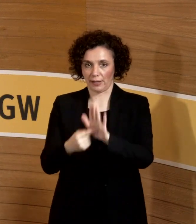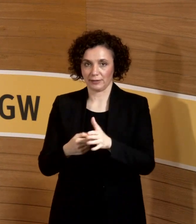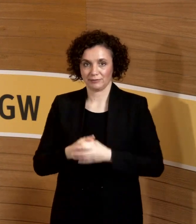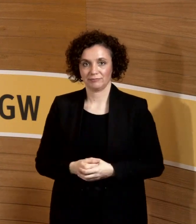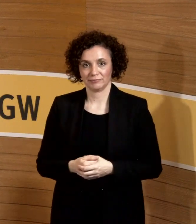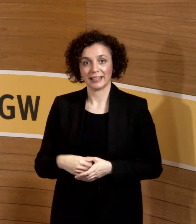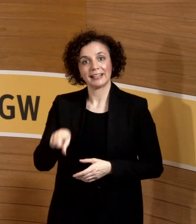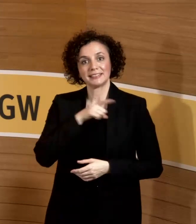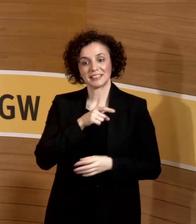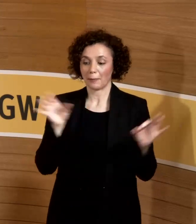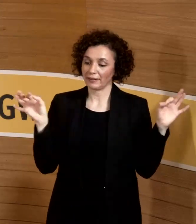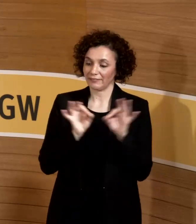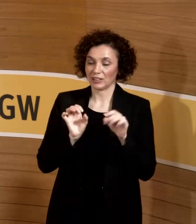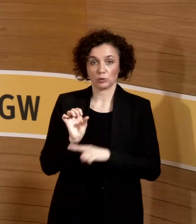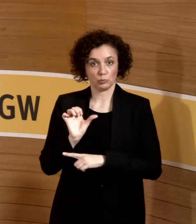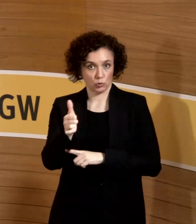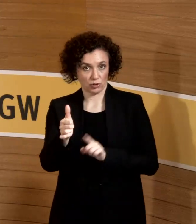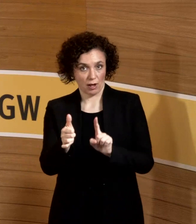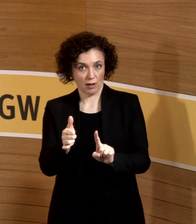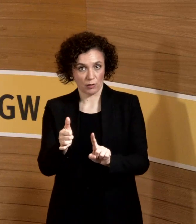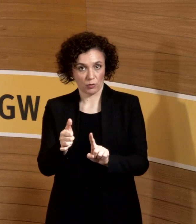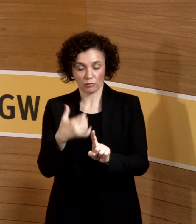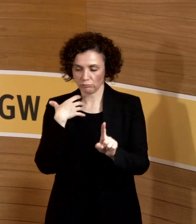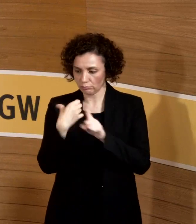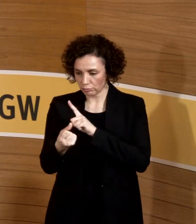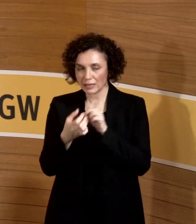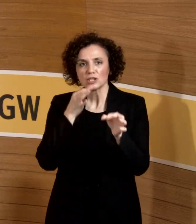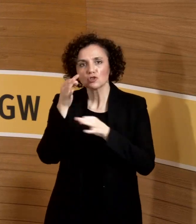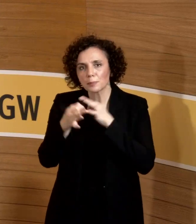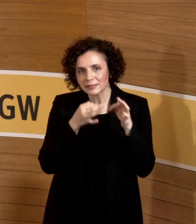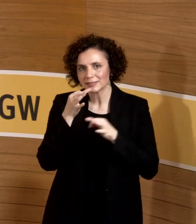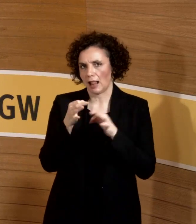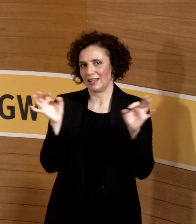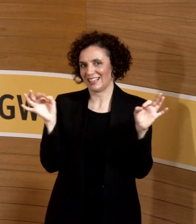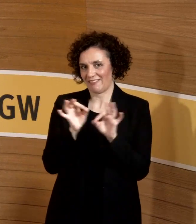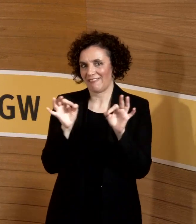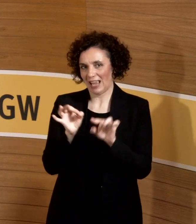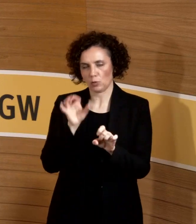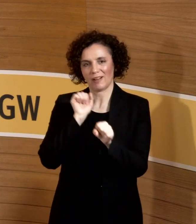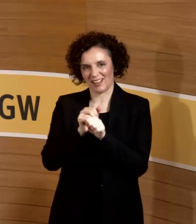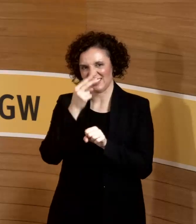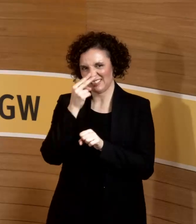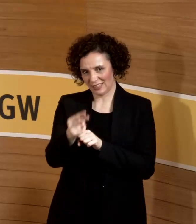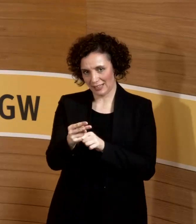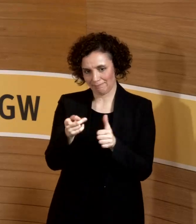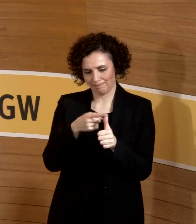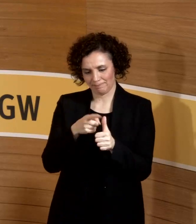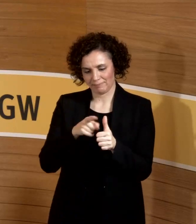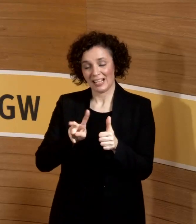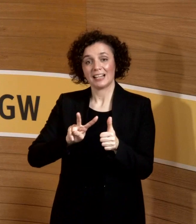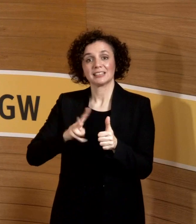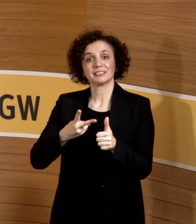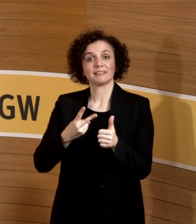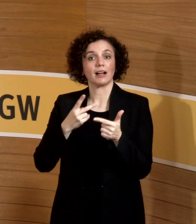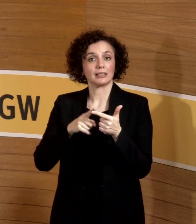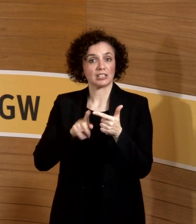Gefährdungsbeurteilung, ich stelle eine Form von Gefährdung fest. Ich versuche sie zu bewerten, was ja eigentlich das Schwerste immer ist bei